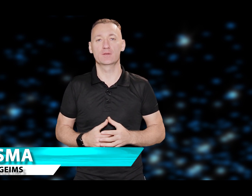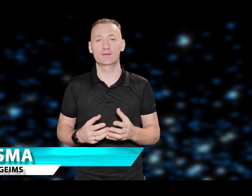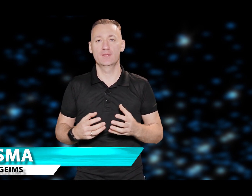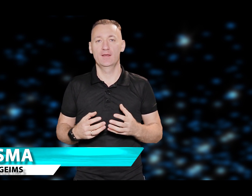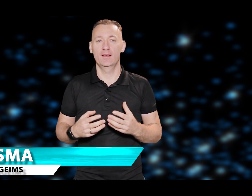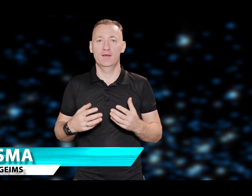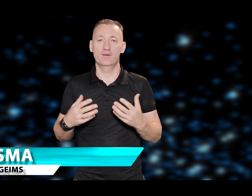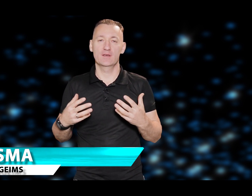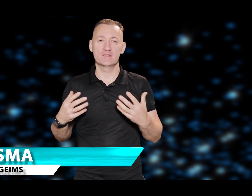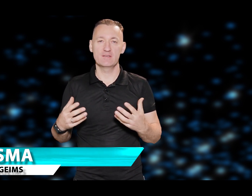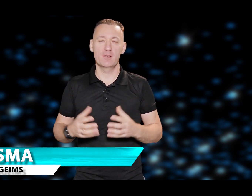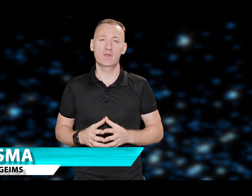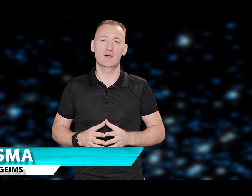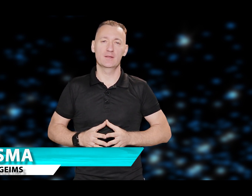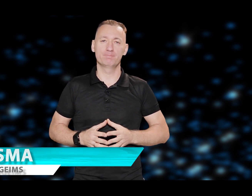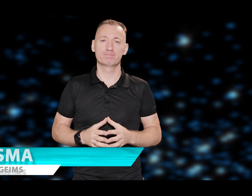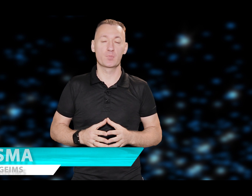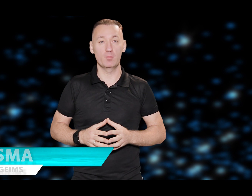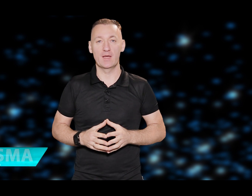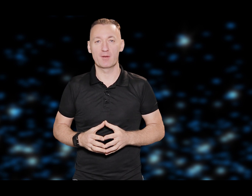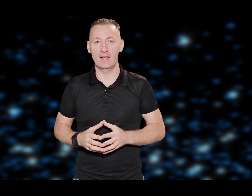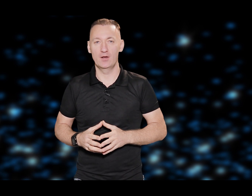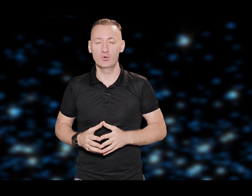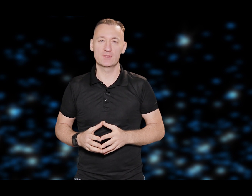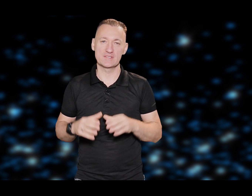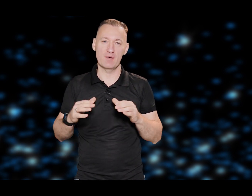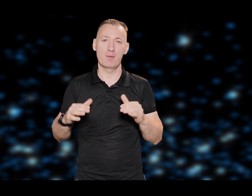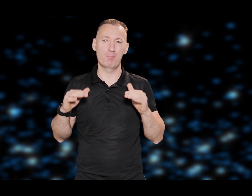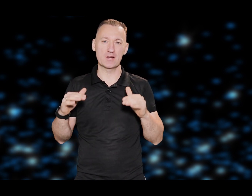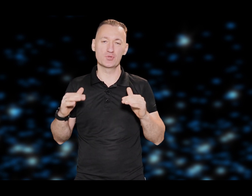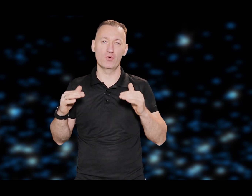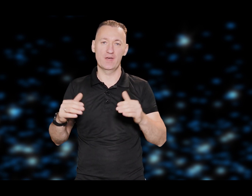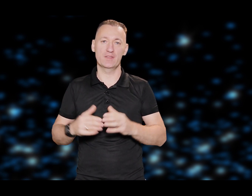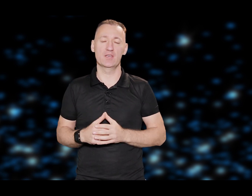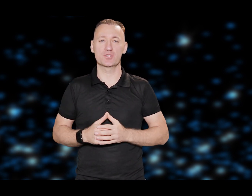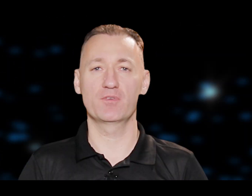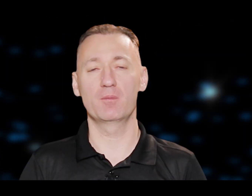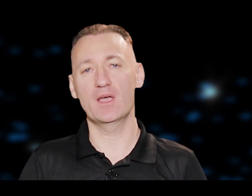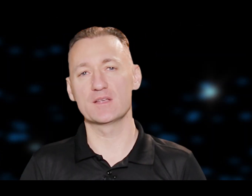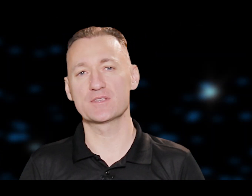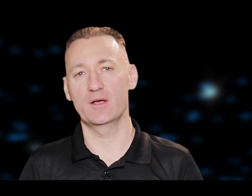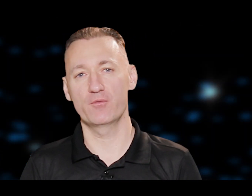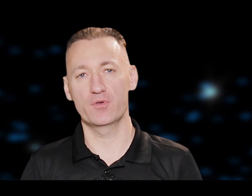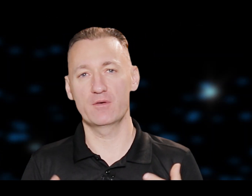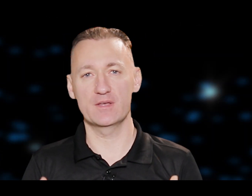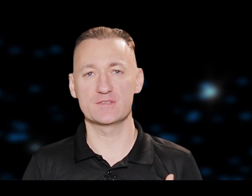Un tad viņa dzīvē bija tāda problēma, kā ļoti zema pašnovērtēšana. Viņam likās, ka viņu neviens